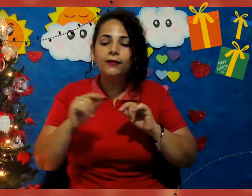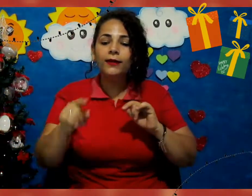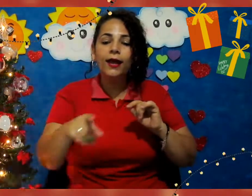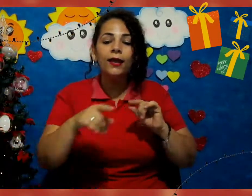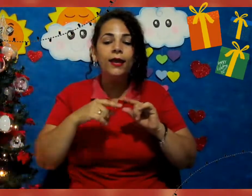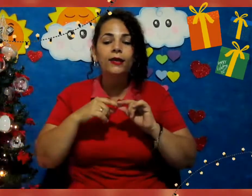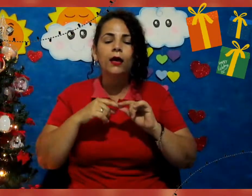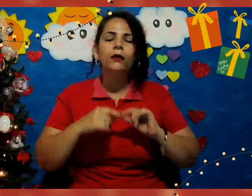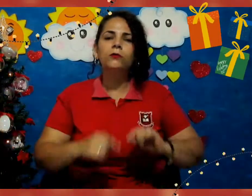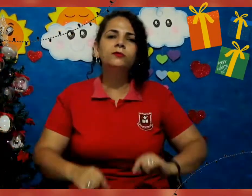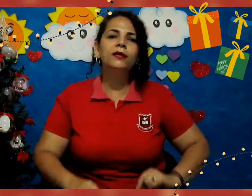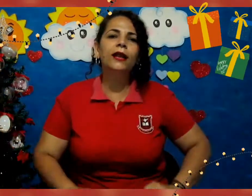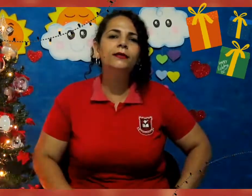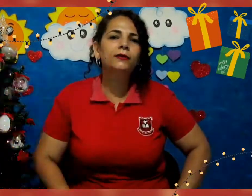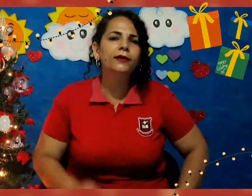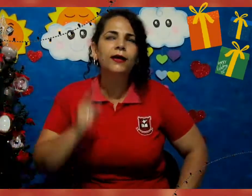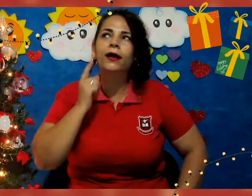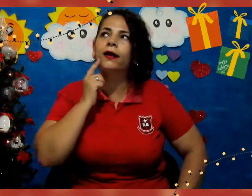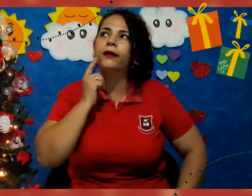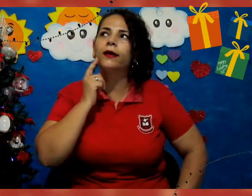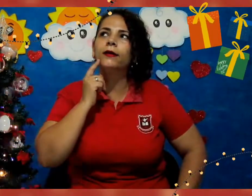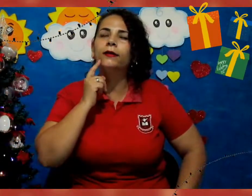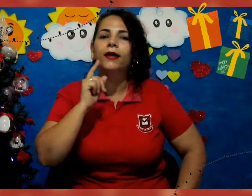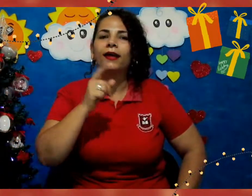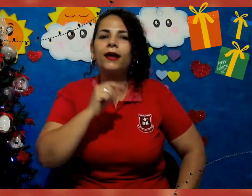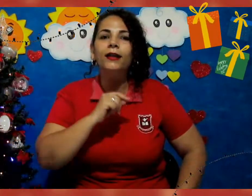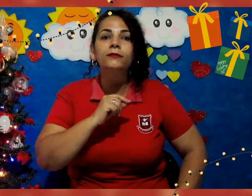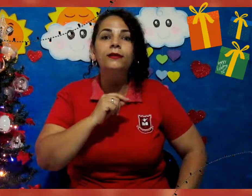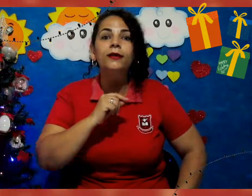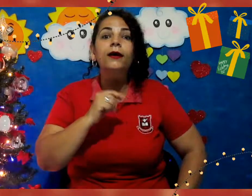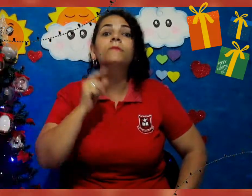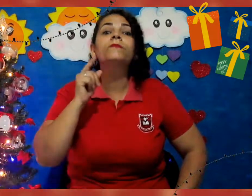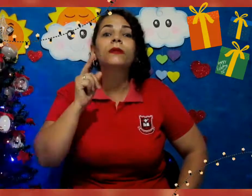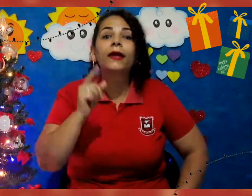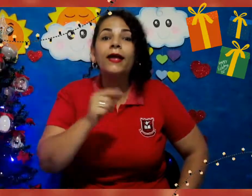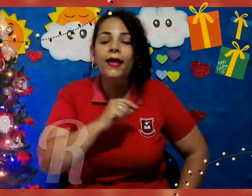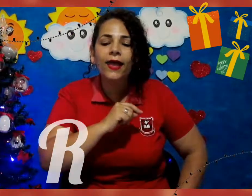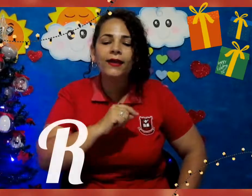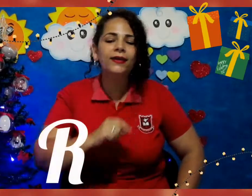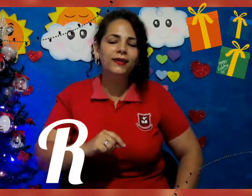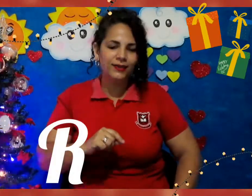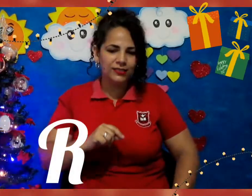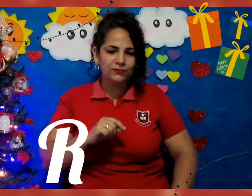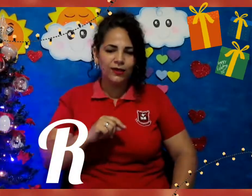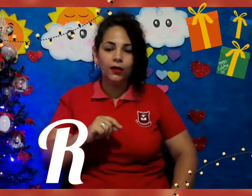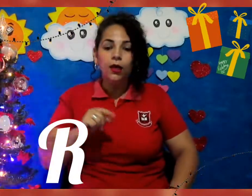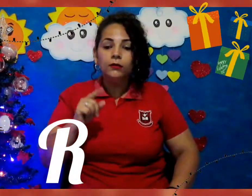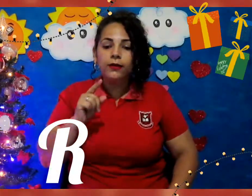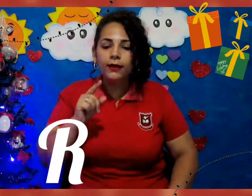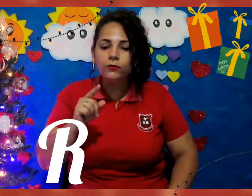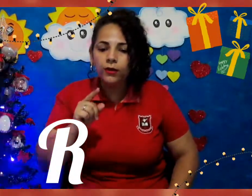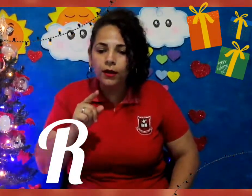Tem a rena. Qual será a letrinha da rena, hein? É a letrinha R. Isso aí. Tem o quê?